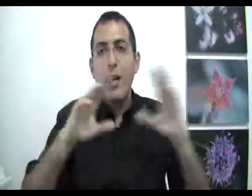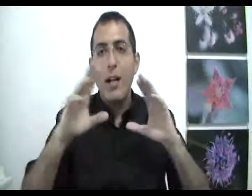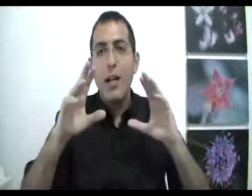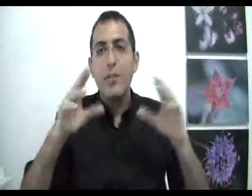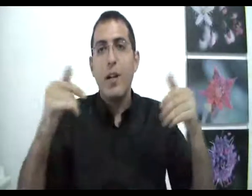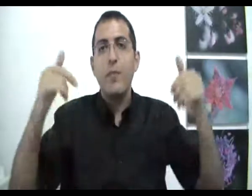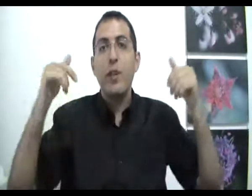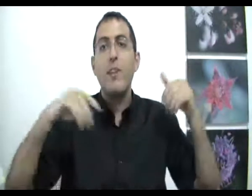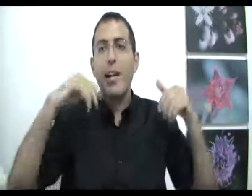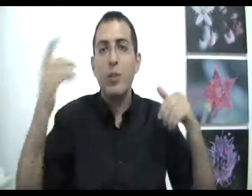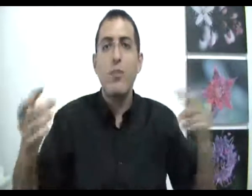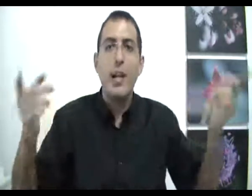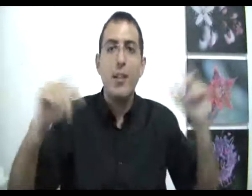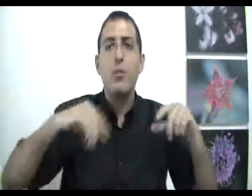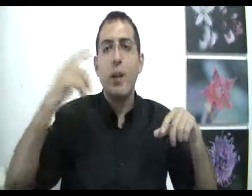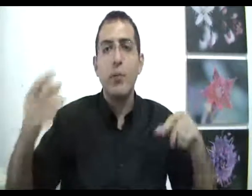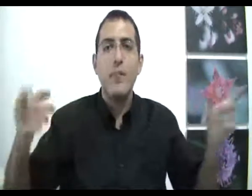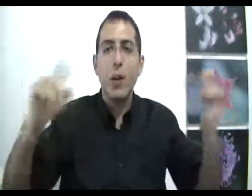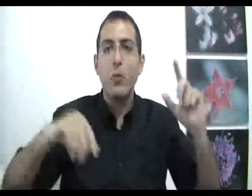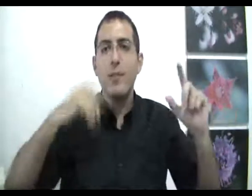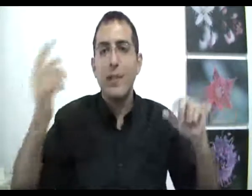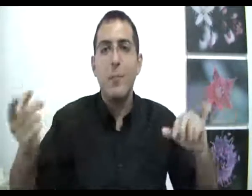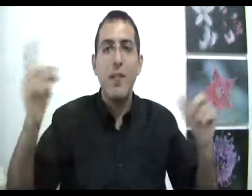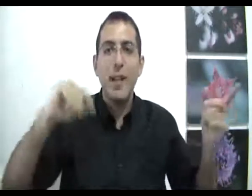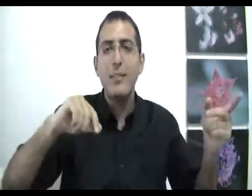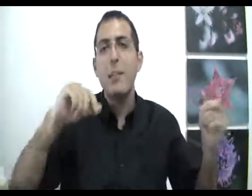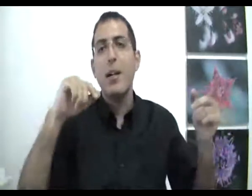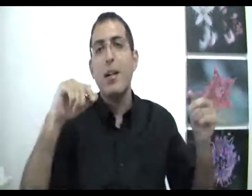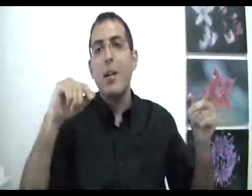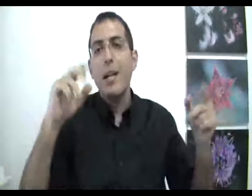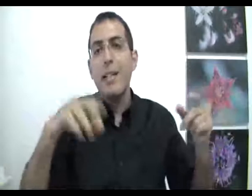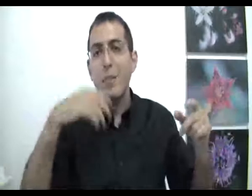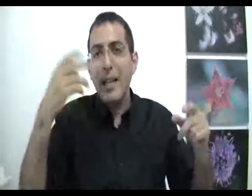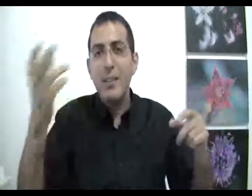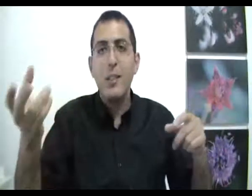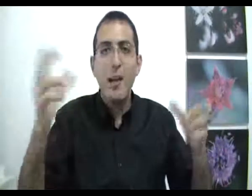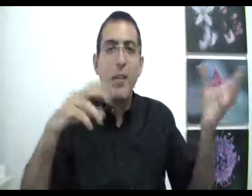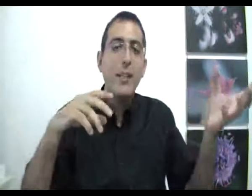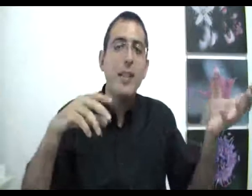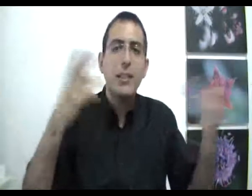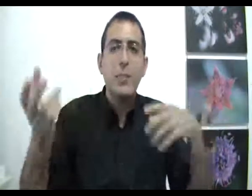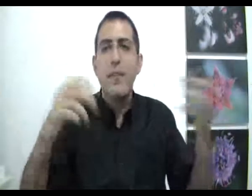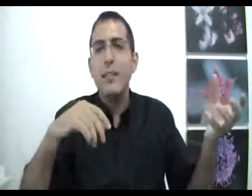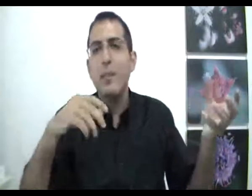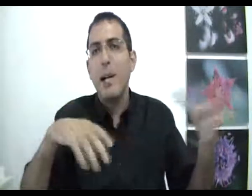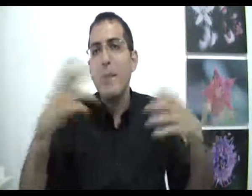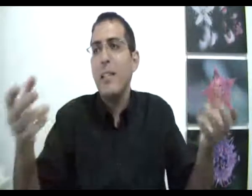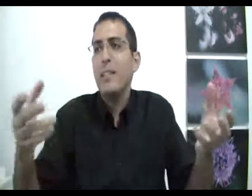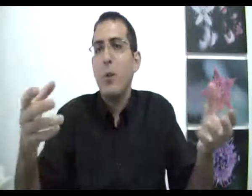הדברים והרצון והאין רצון והרוצה והלא רוצה והסיבה והאין סיבה. זאת אומרת גם להגיד סיבה ואין יש סיבה ואין סיבה גם זה עצמו